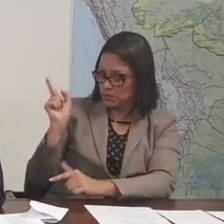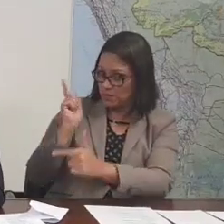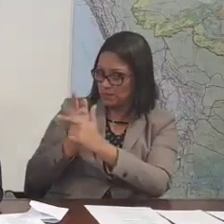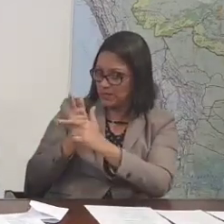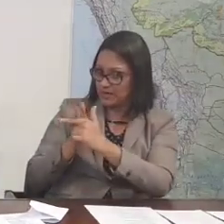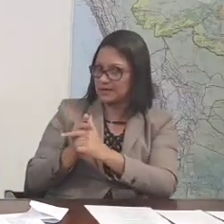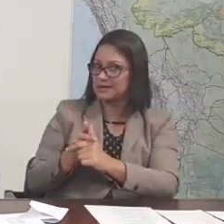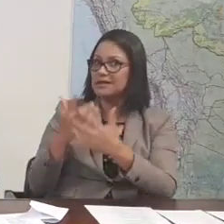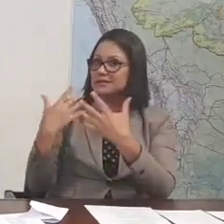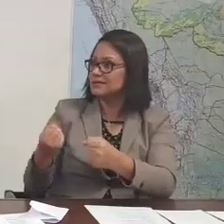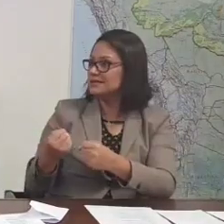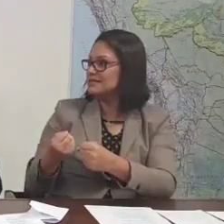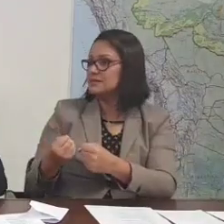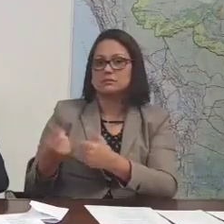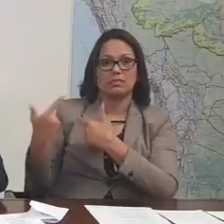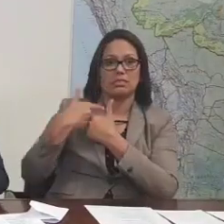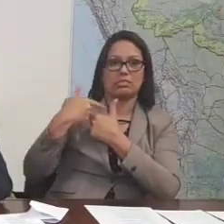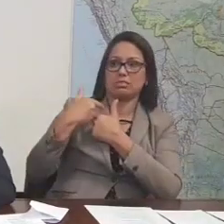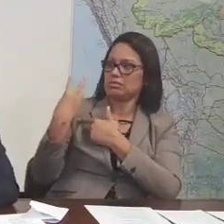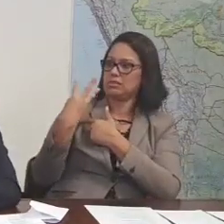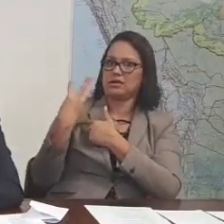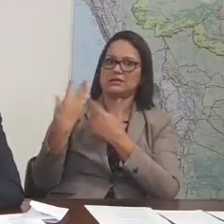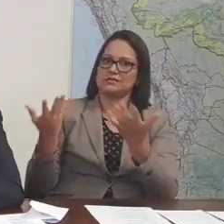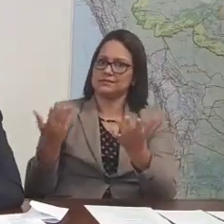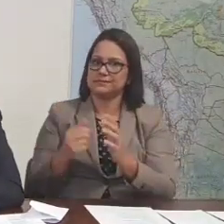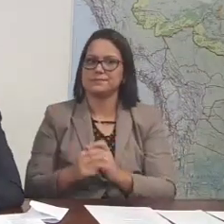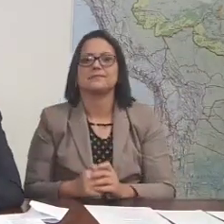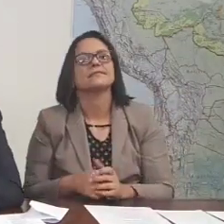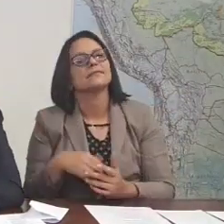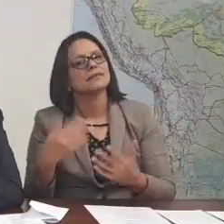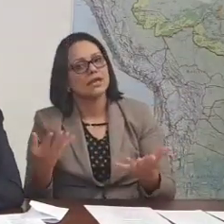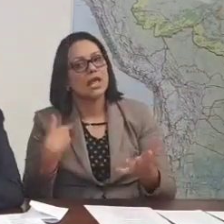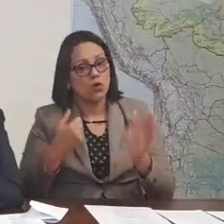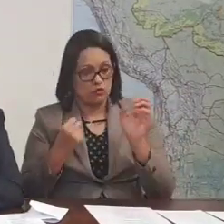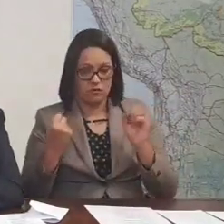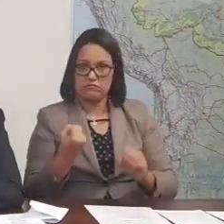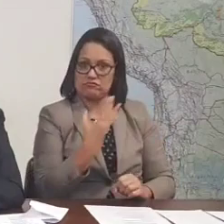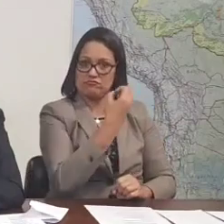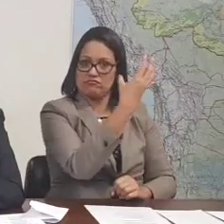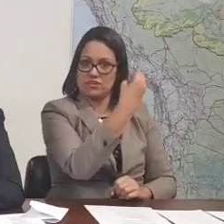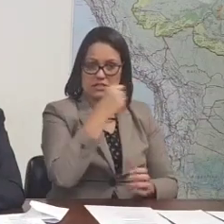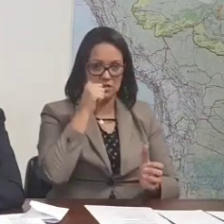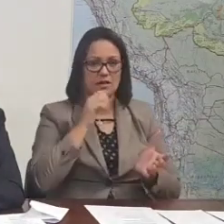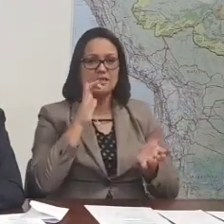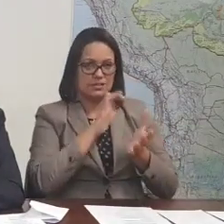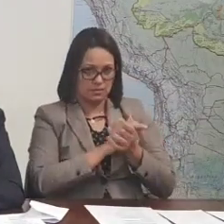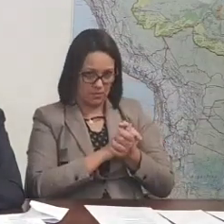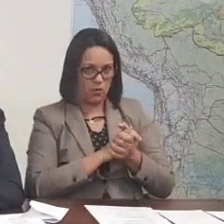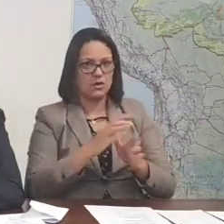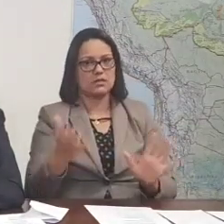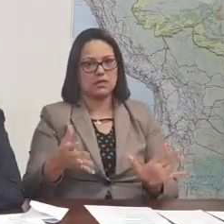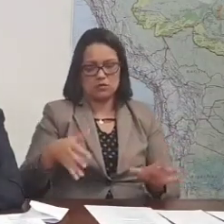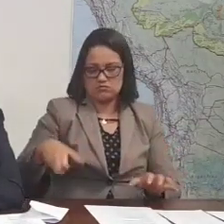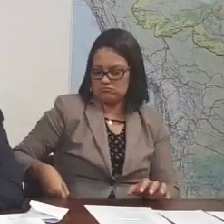Vamos brigar? Ou com vocês três? Vamos brigar? Quando eu saio com a minha esposa, vou fazer uma viagem, eu boto numa malinha minha mais ou menos